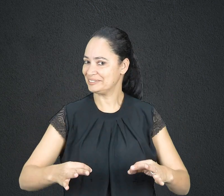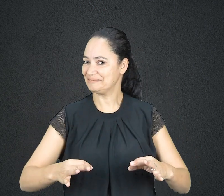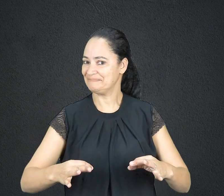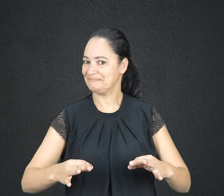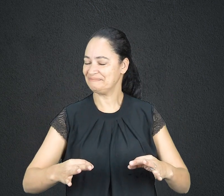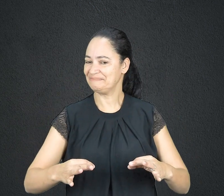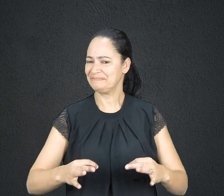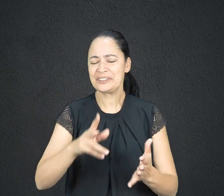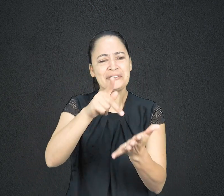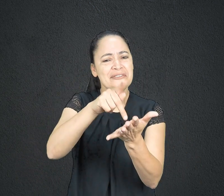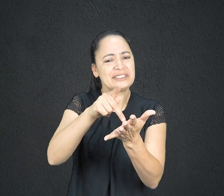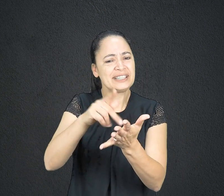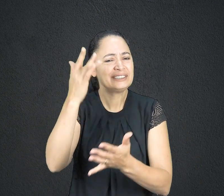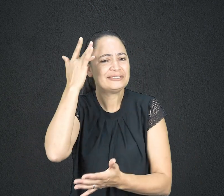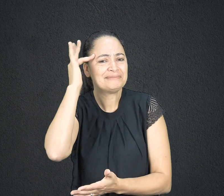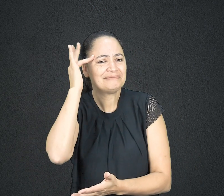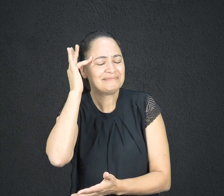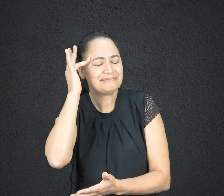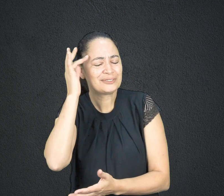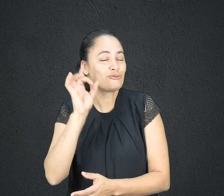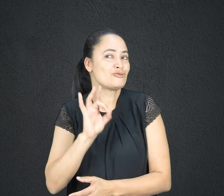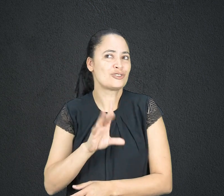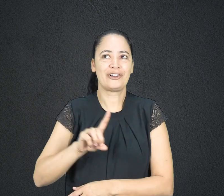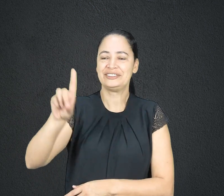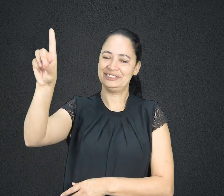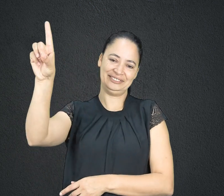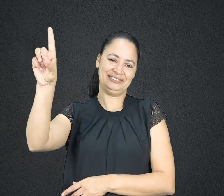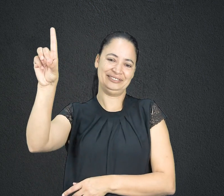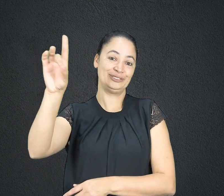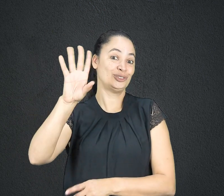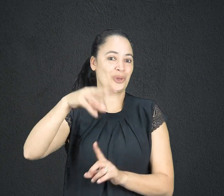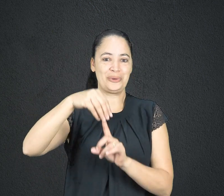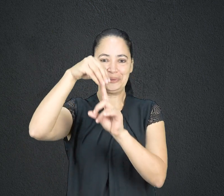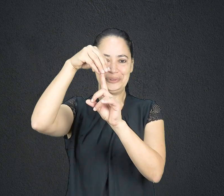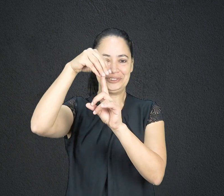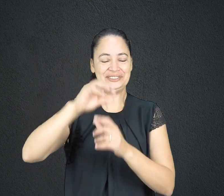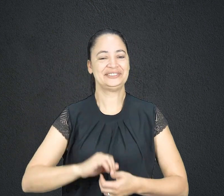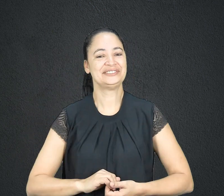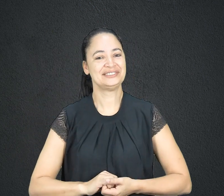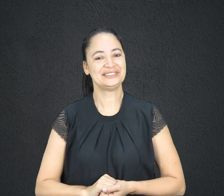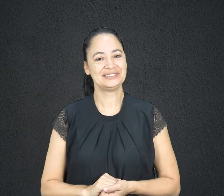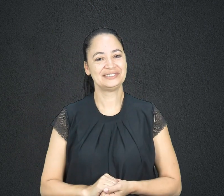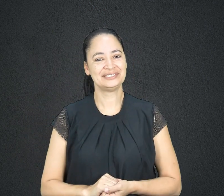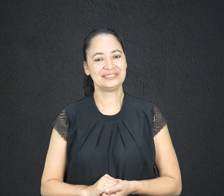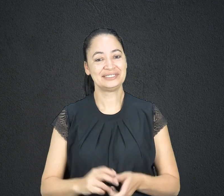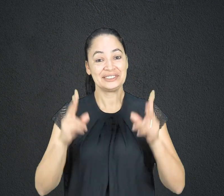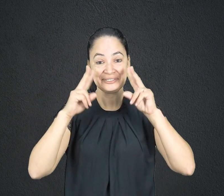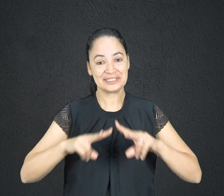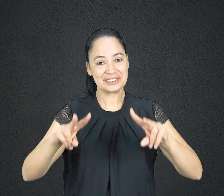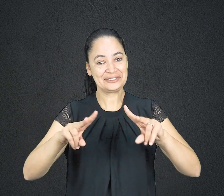encontra em Deus e somente nele. Você ouviu Presente Diário, o devocional de todos